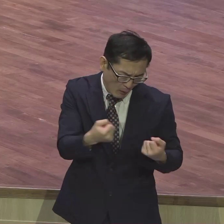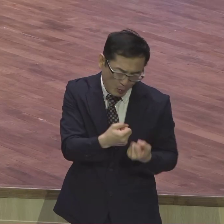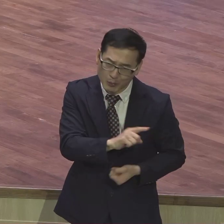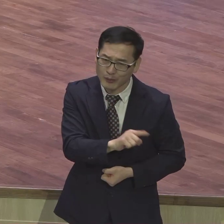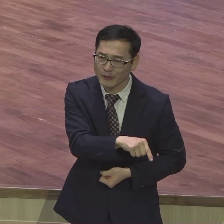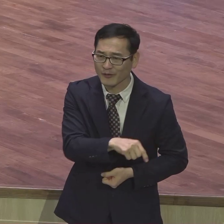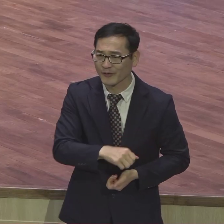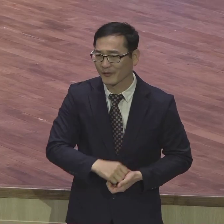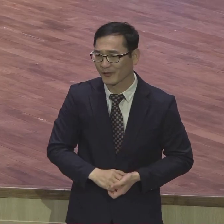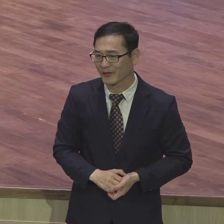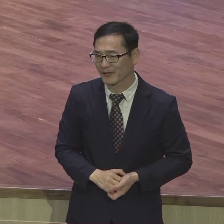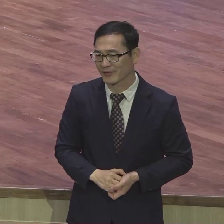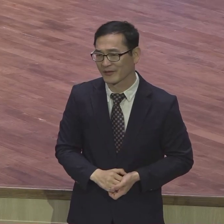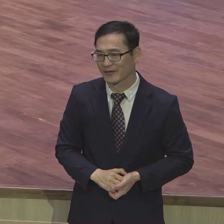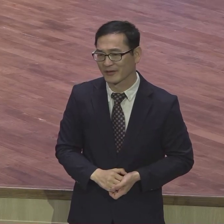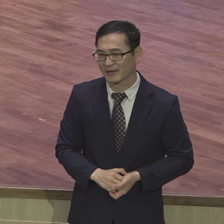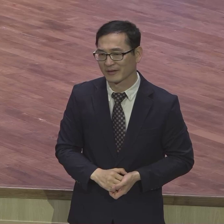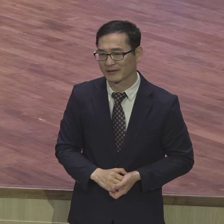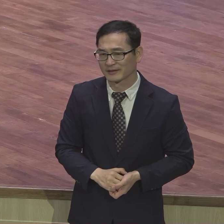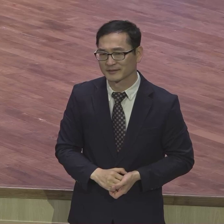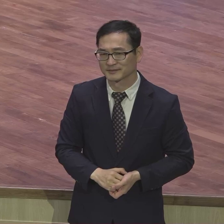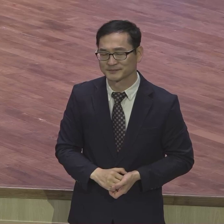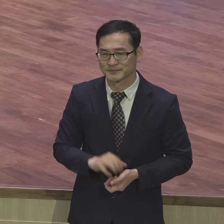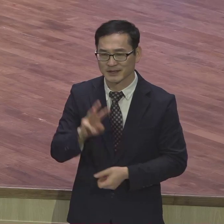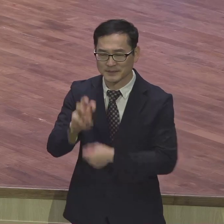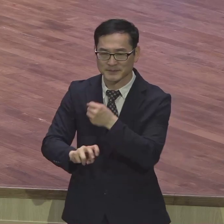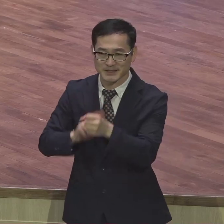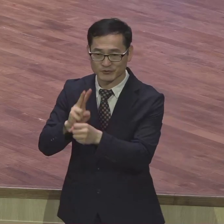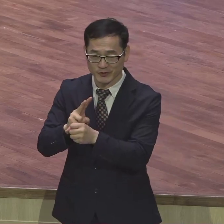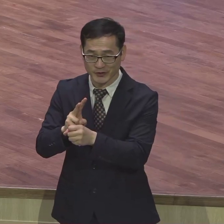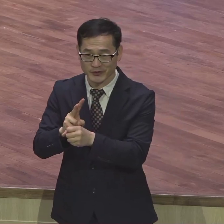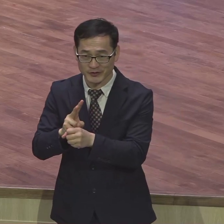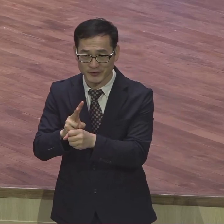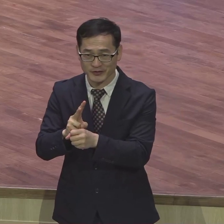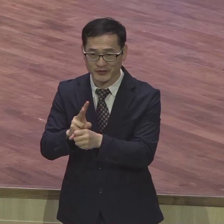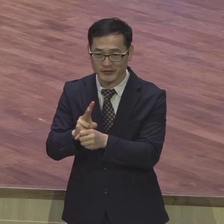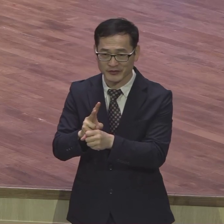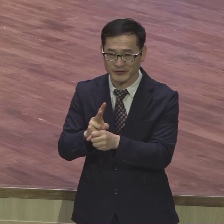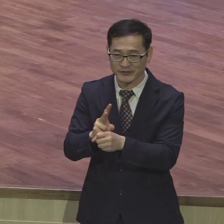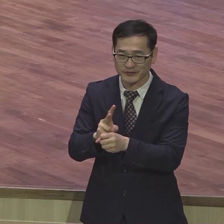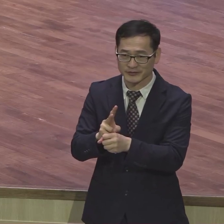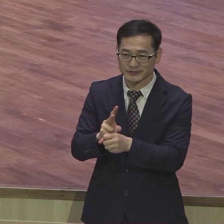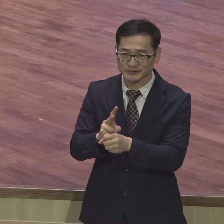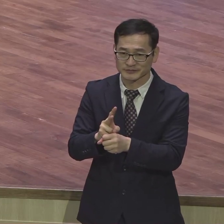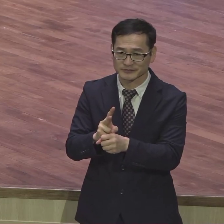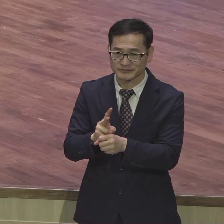이 32주년을 맞이해서 다시 한번 영적으로 깨어 정신을 차려 보시길 바랍니다